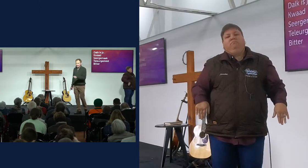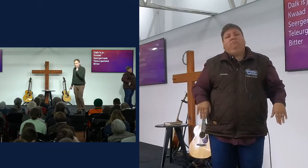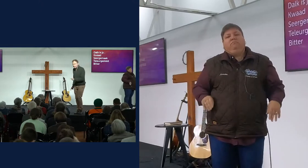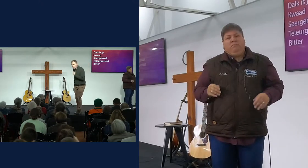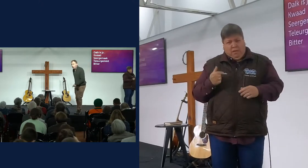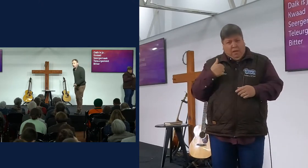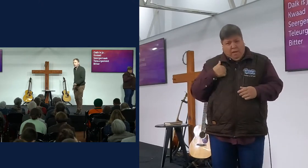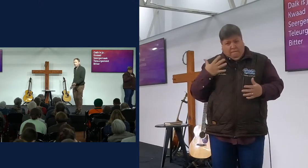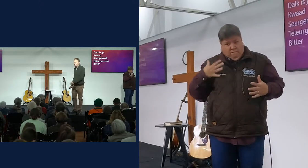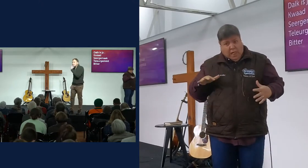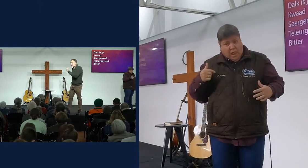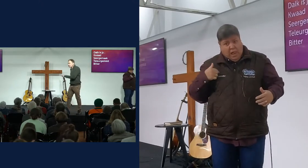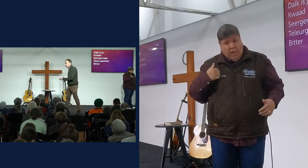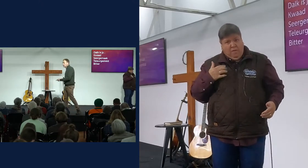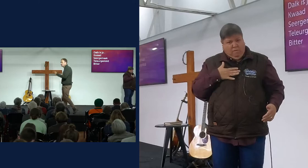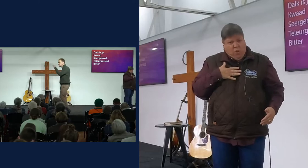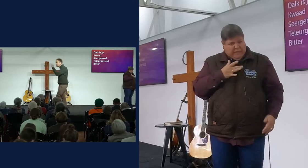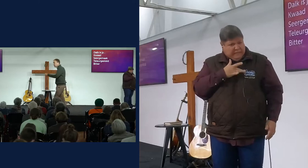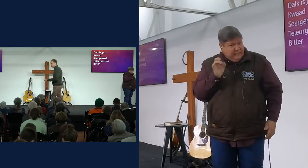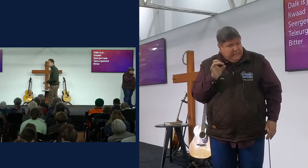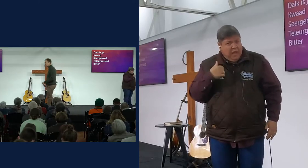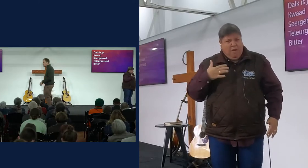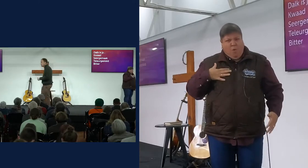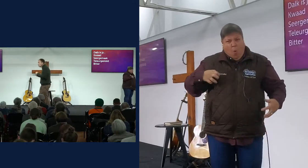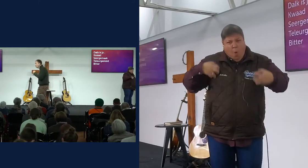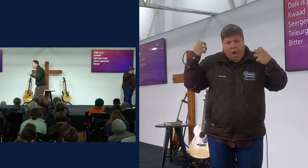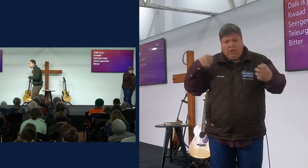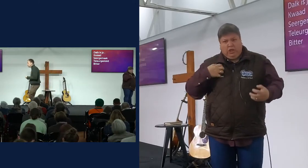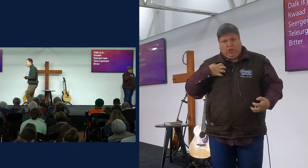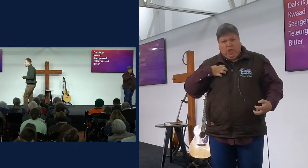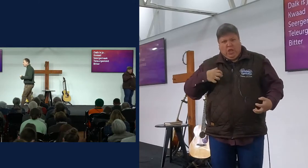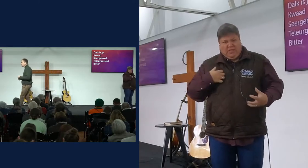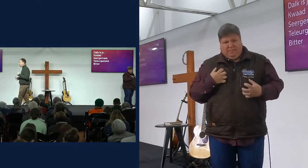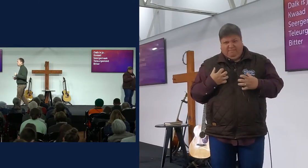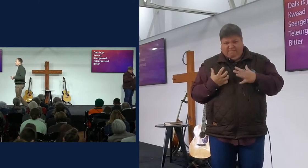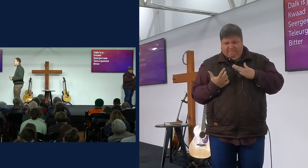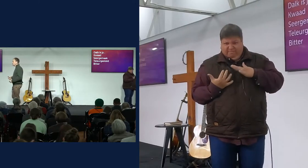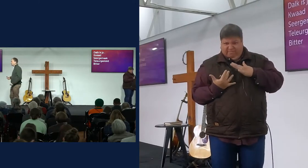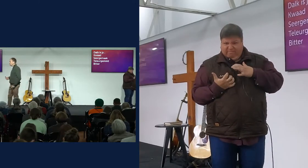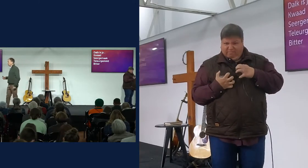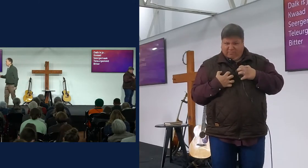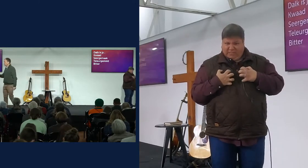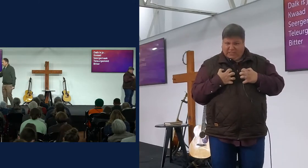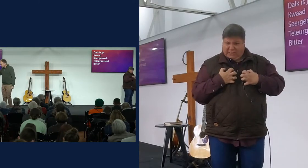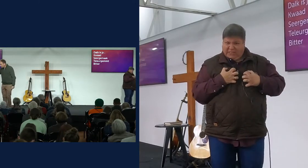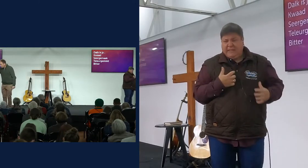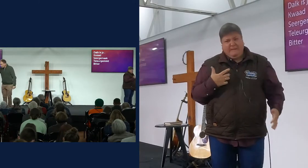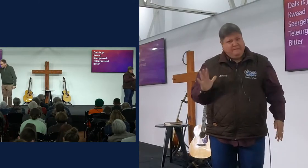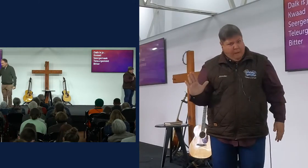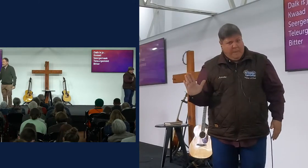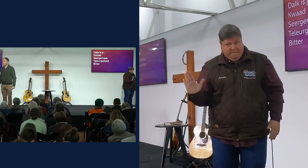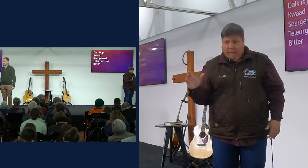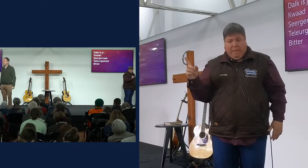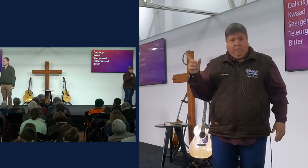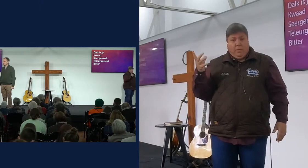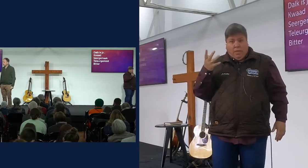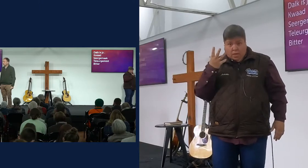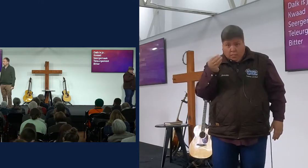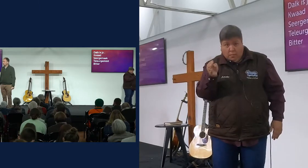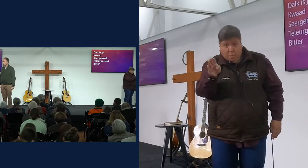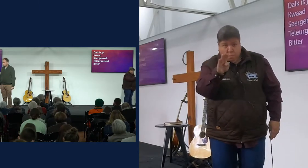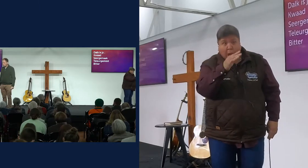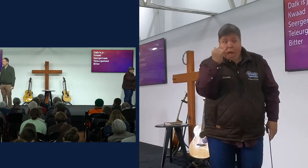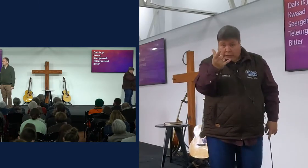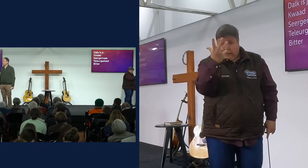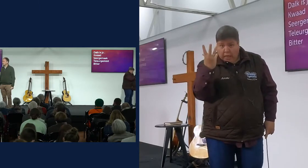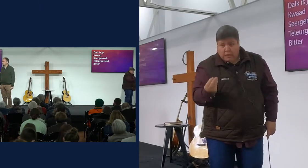is dit ek, is ek kwaad is ek sere gemak, is ek teleurgesteld is ek woede in my oor iets wat iemand in my gedoen het as dit voor oogend jy is dan wil ek jou volgende